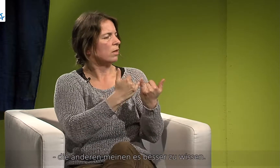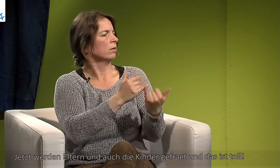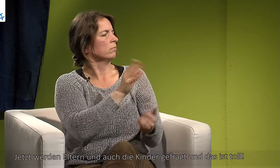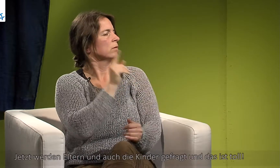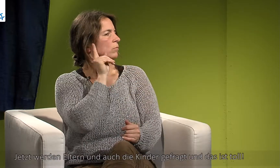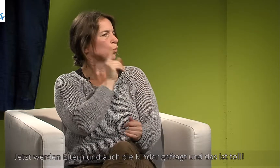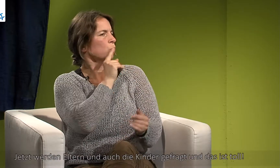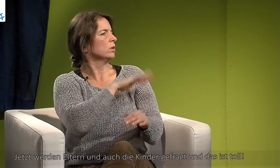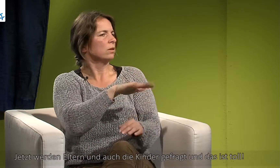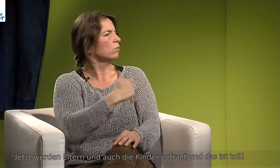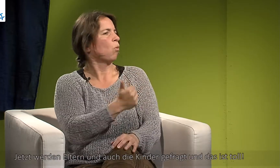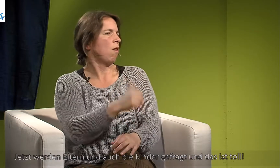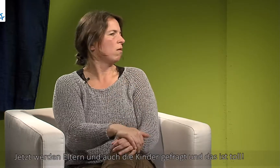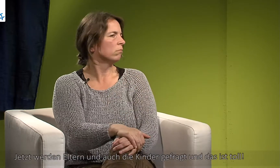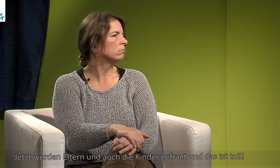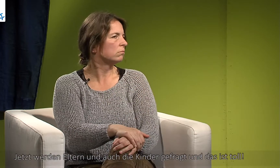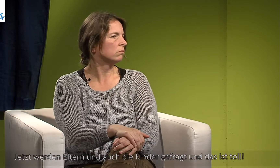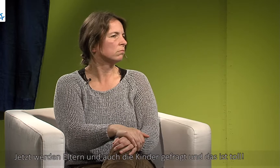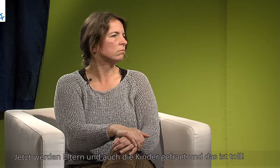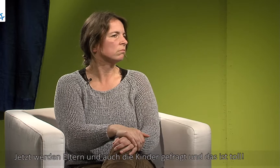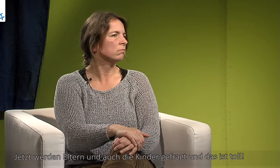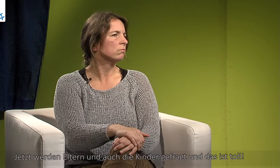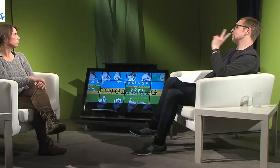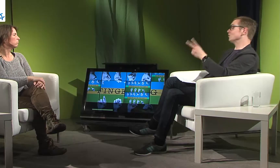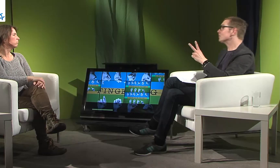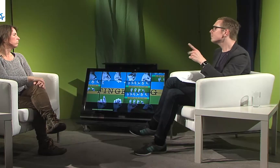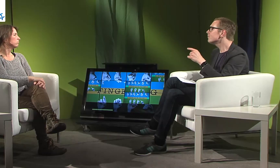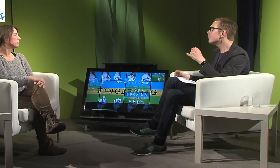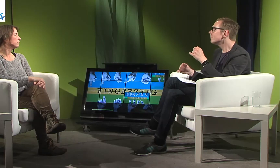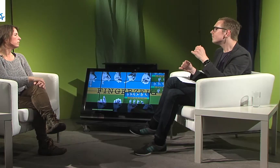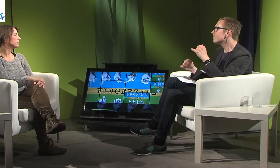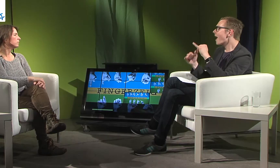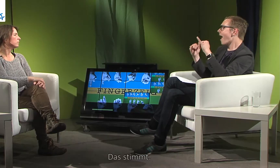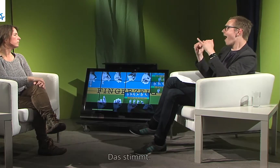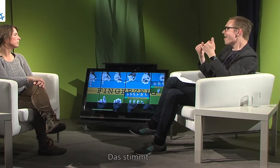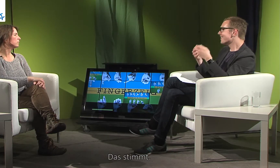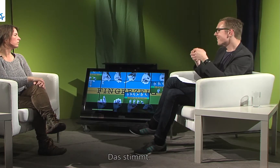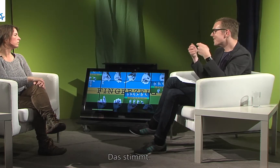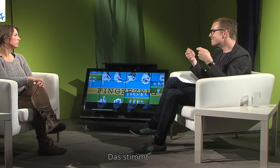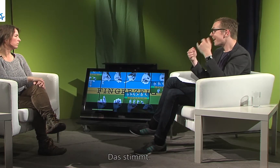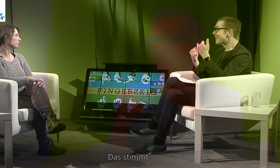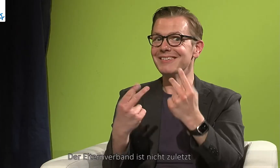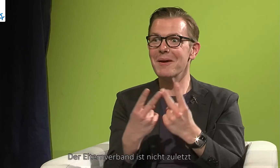jetzt werden Eltern und auch die Kinder gefragt und das ist toll. Das stimmt. Der